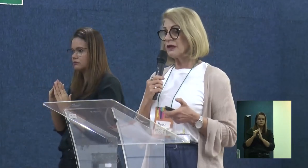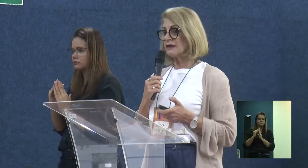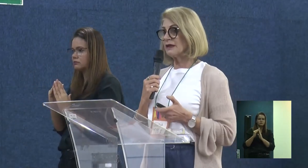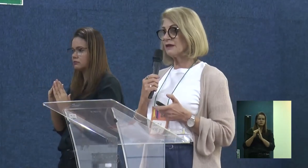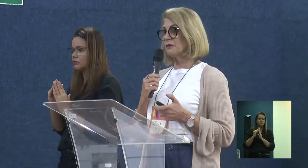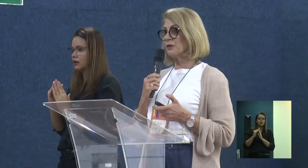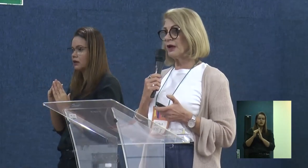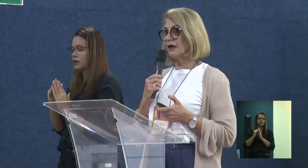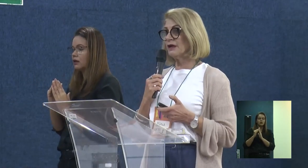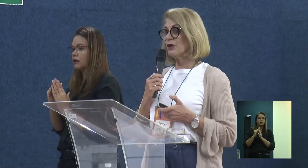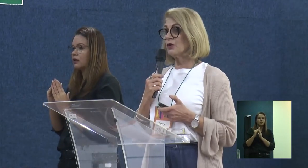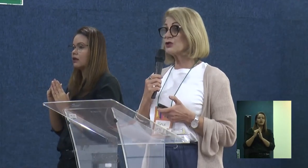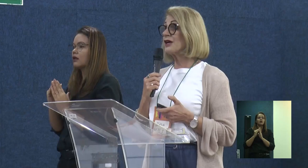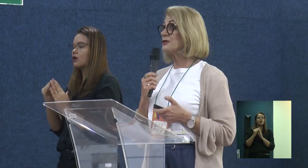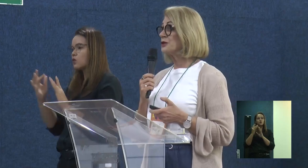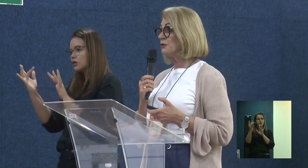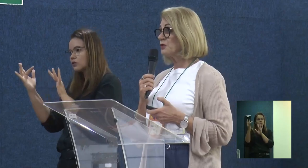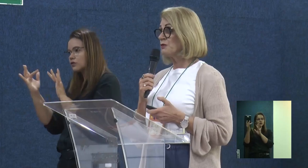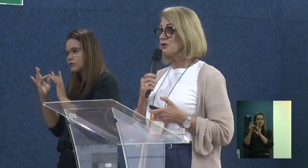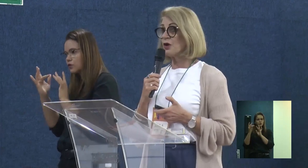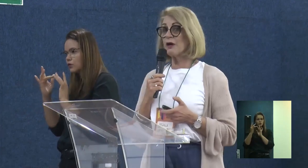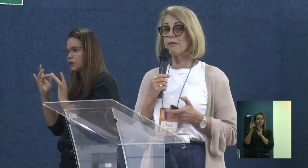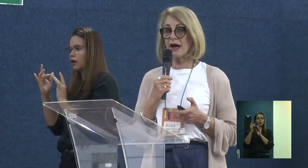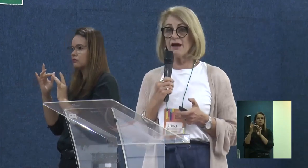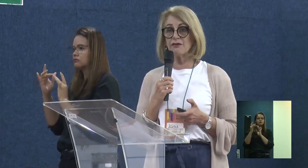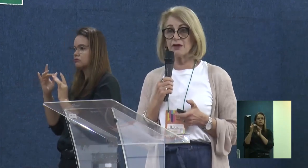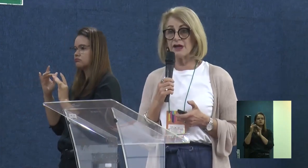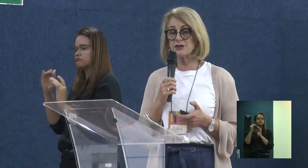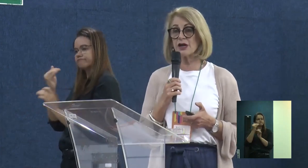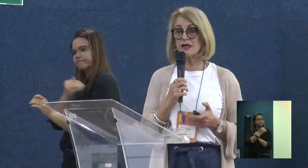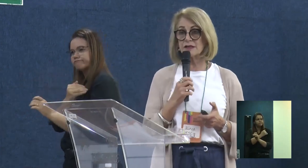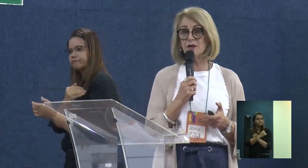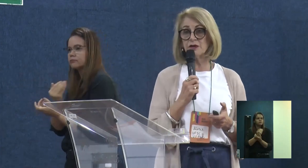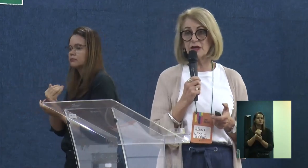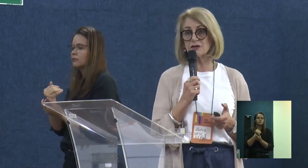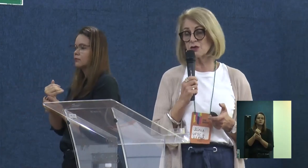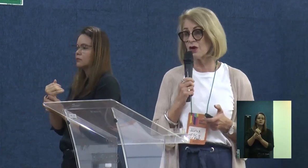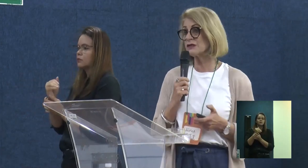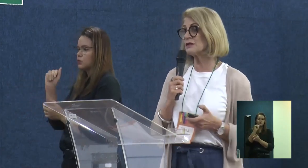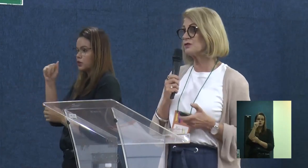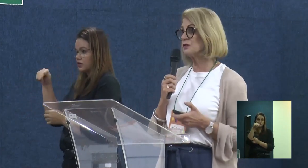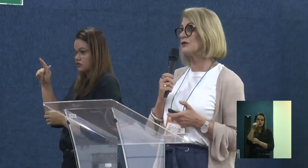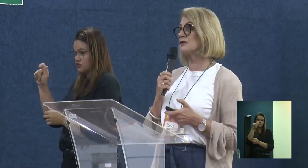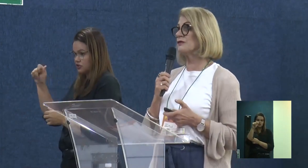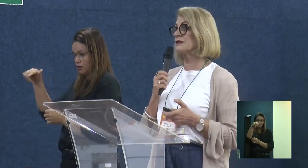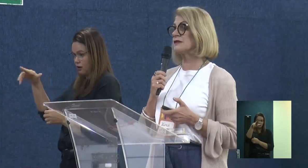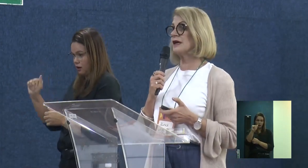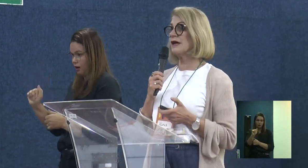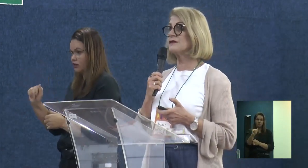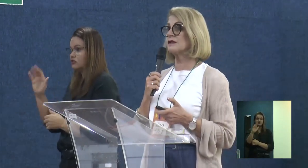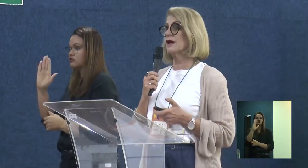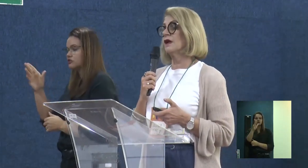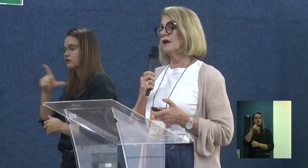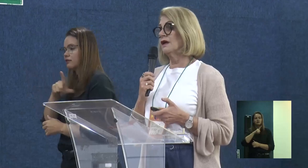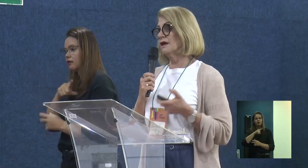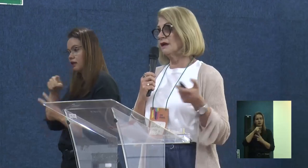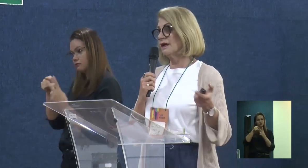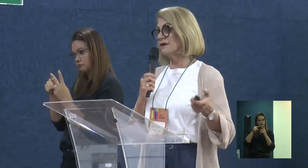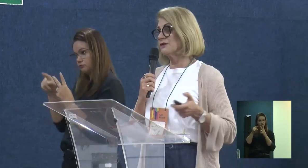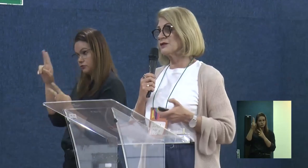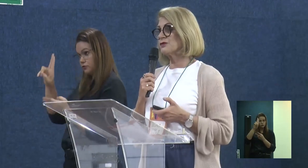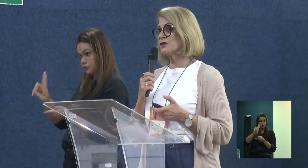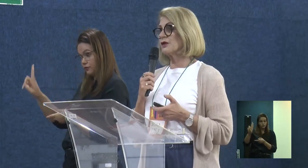quando foi contactado por ela, nós já tínhamos uma história prévia de relação entre as nossas duas universidades.